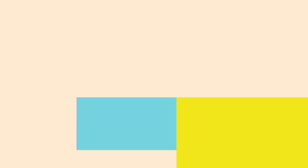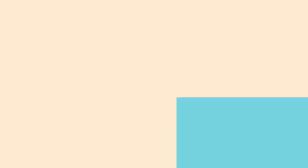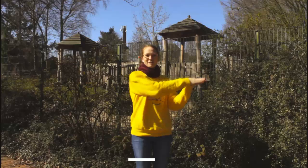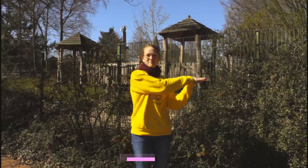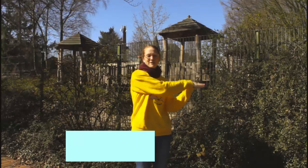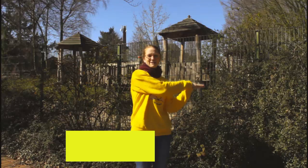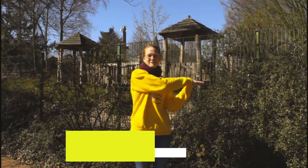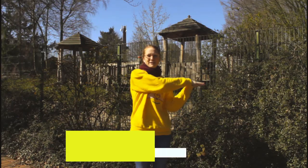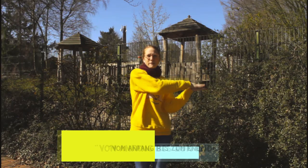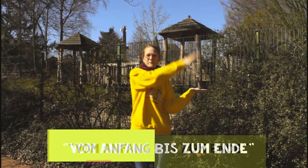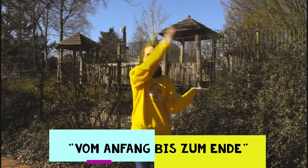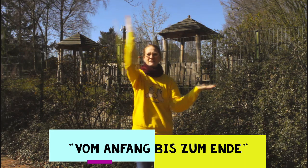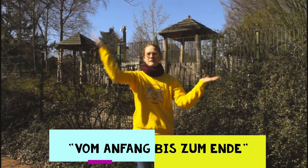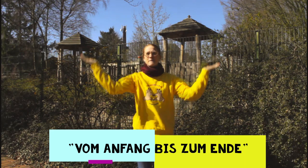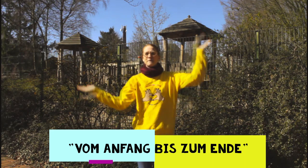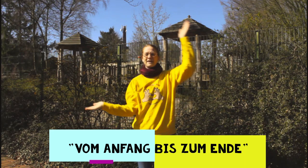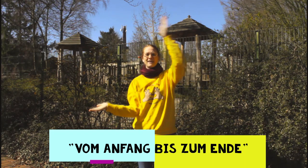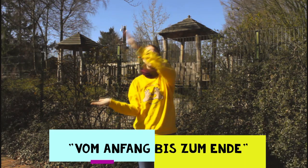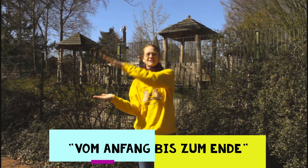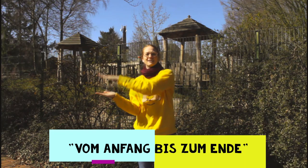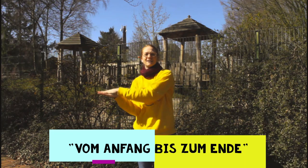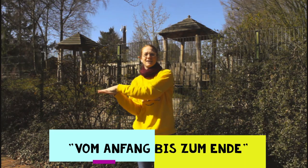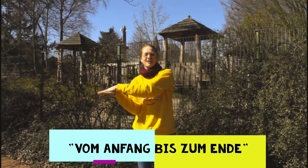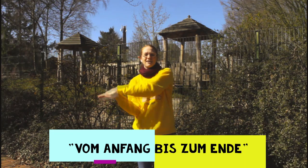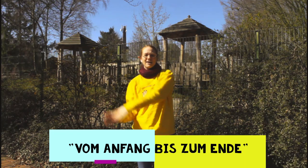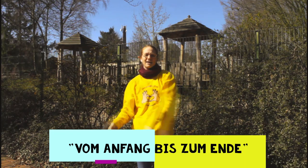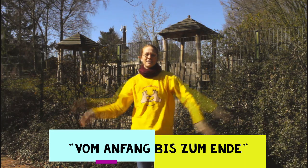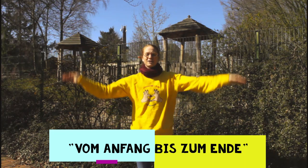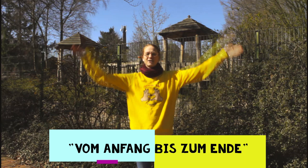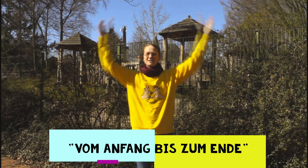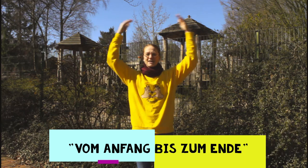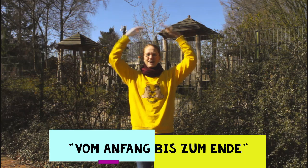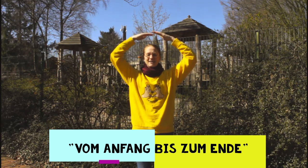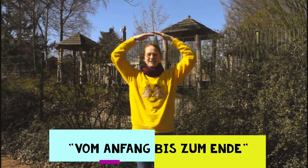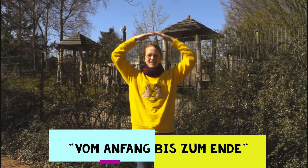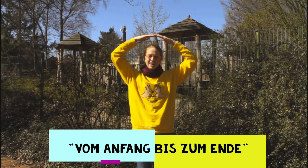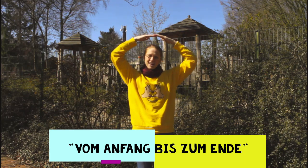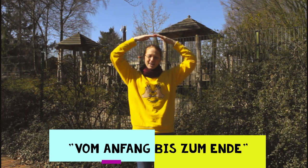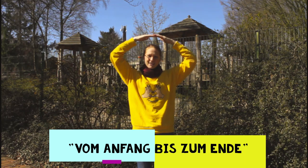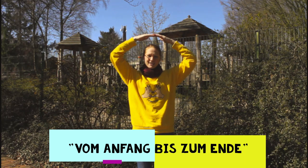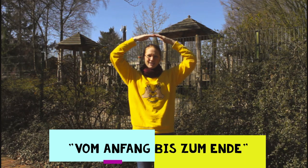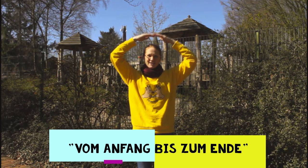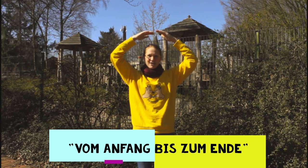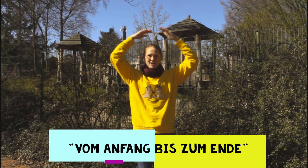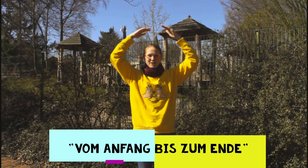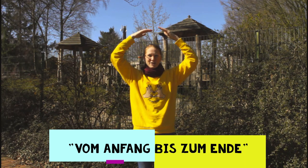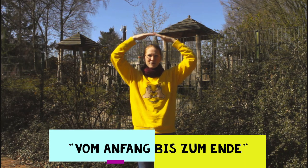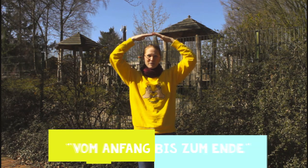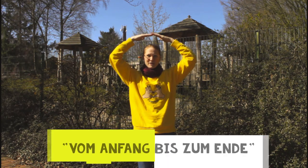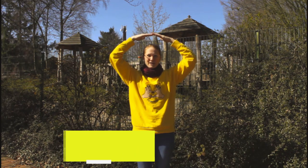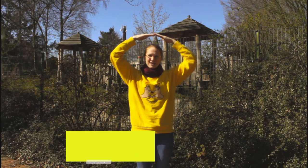Von Anfang bis zum Ende. Von Hält Gott seine Hände über mir